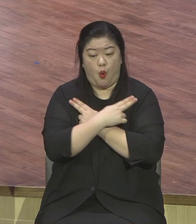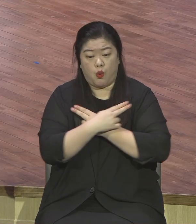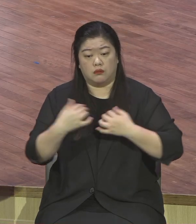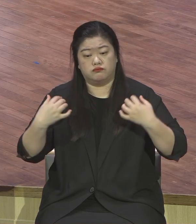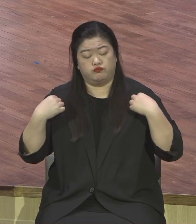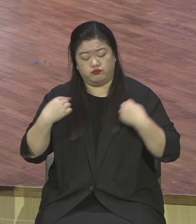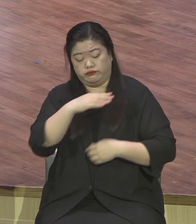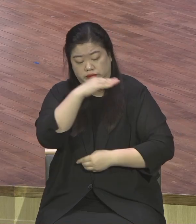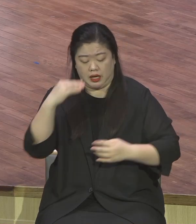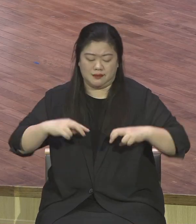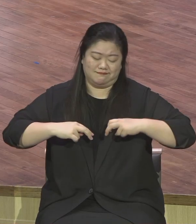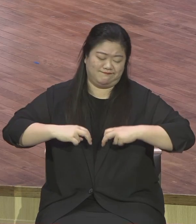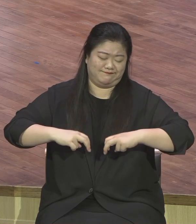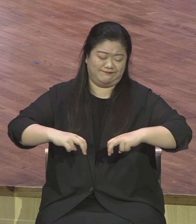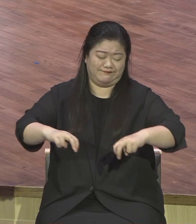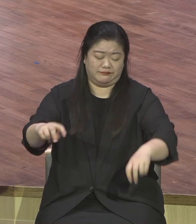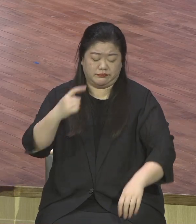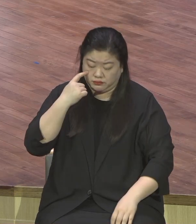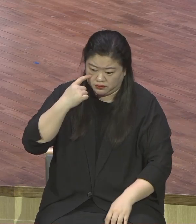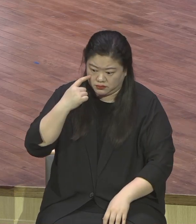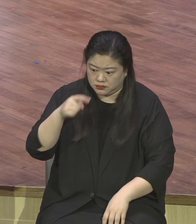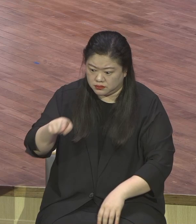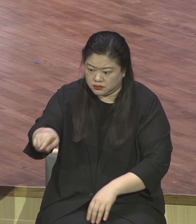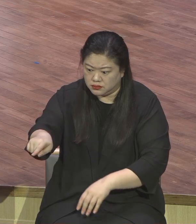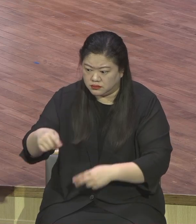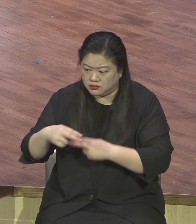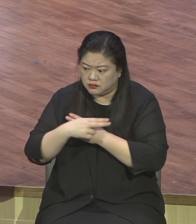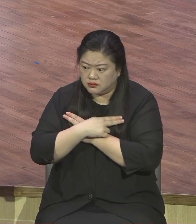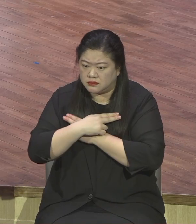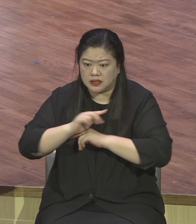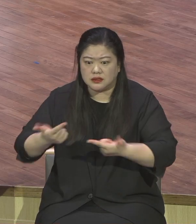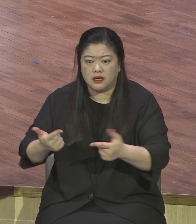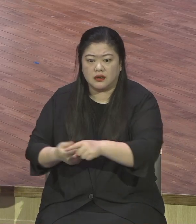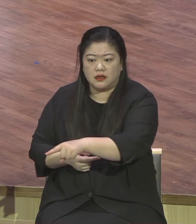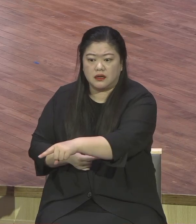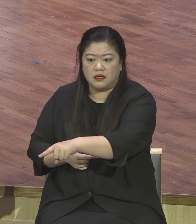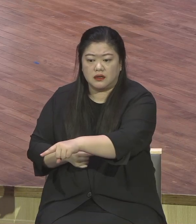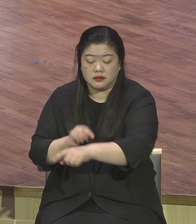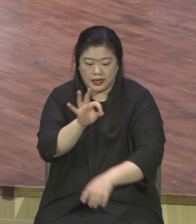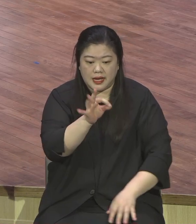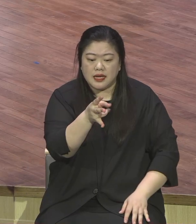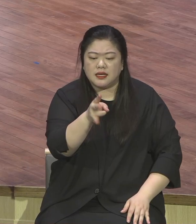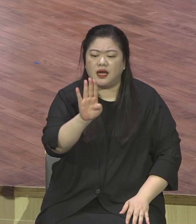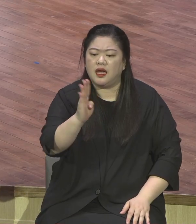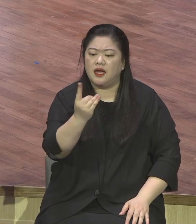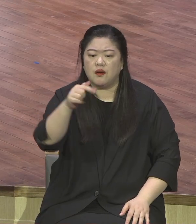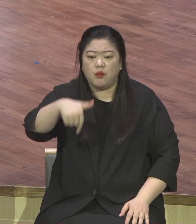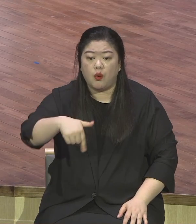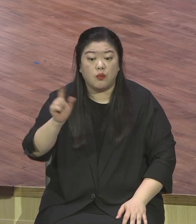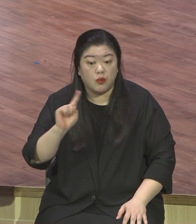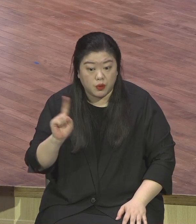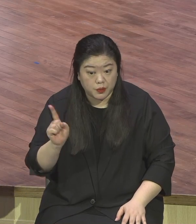그랬어요 자 여기서 영재로 볼 때 예복이란 것이 뭐냐 예수